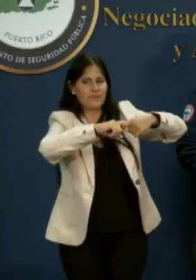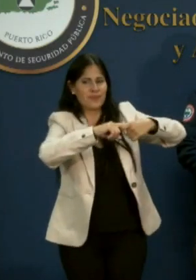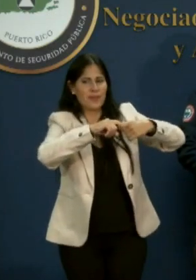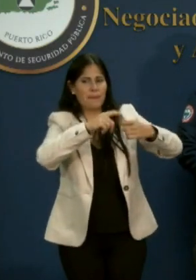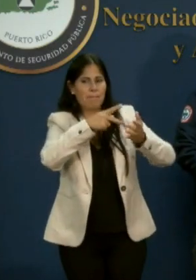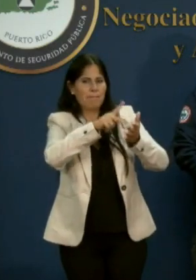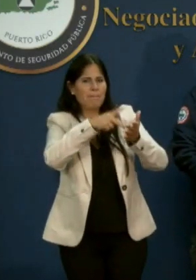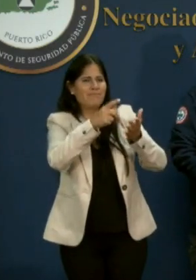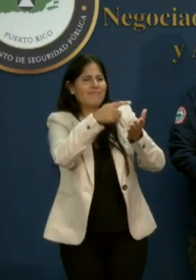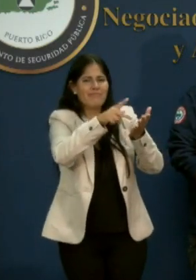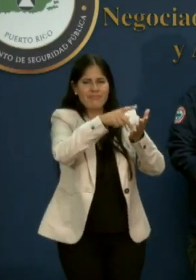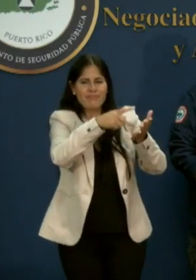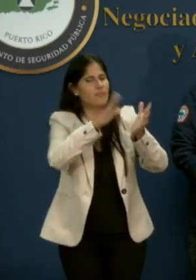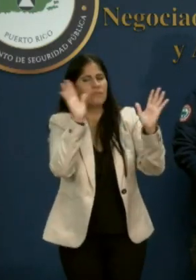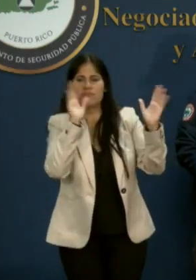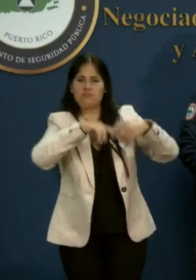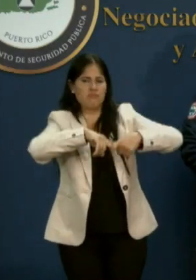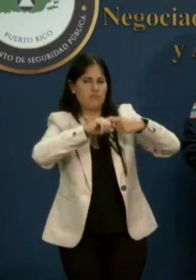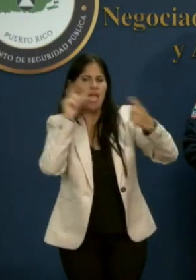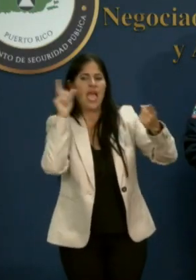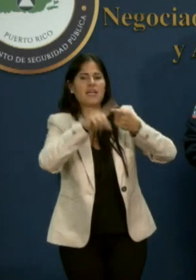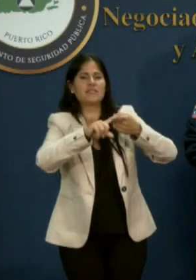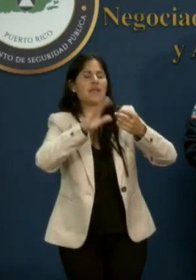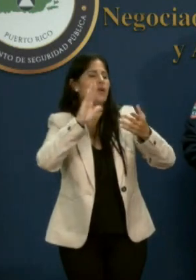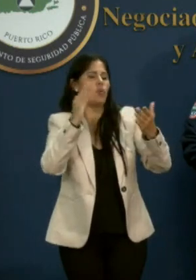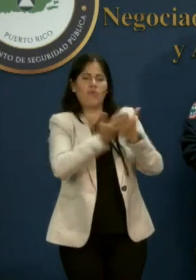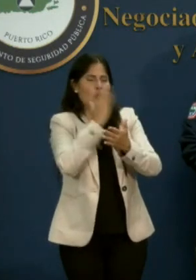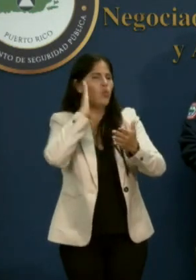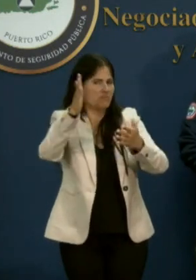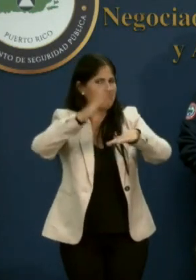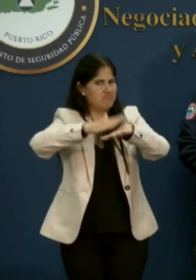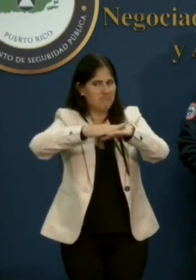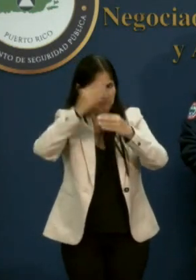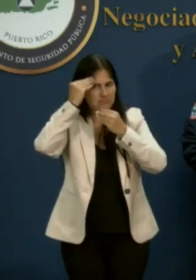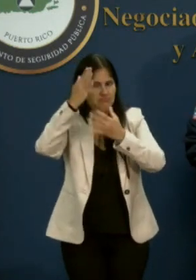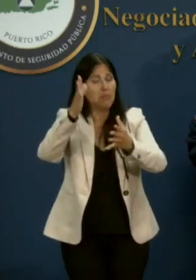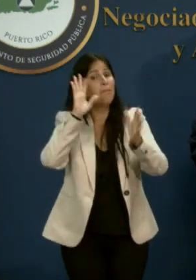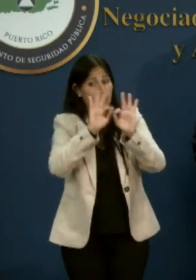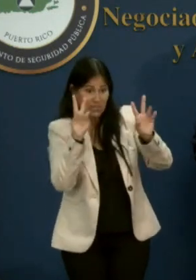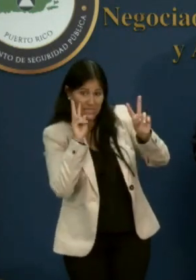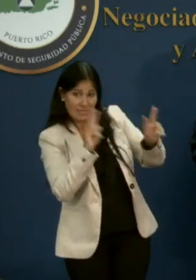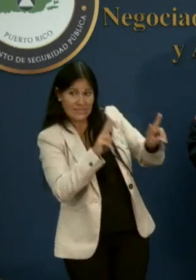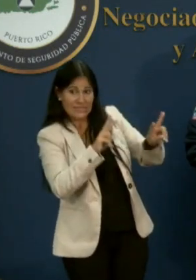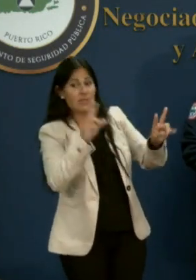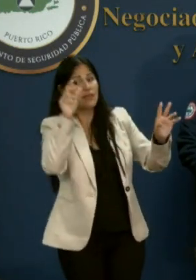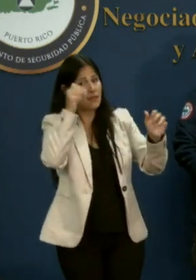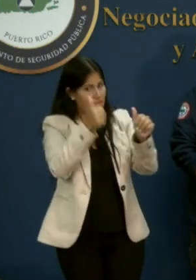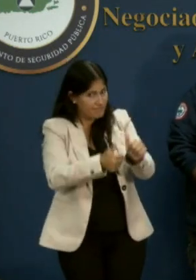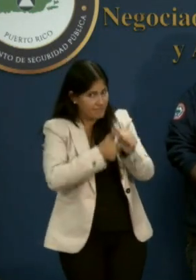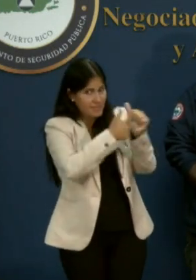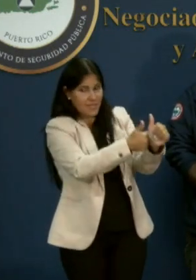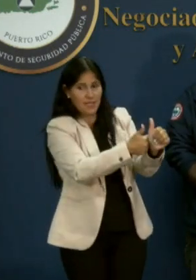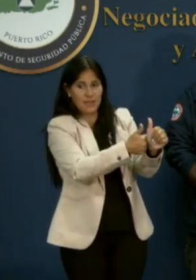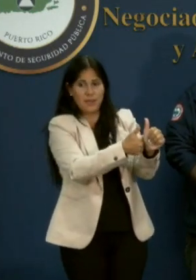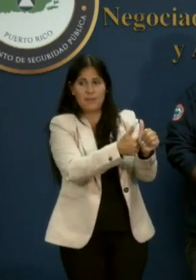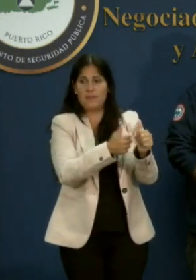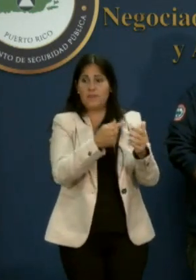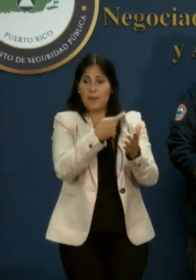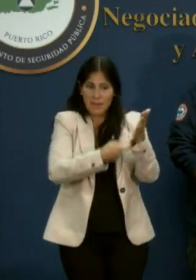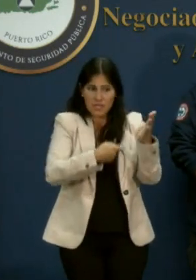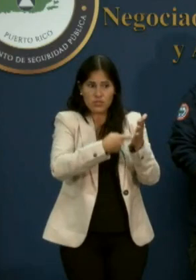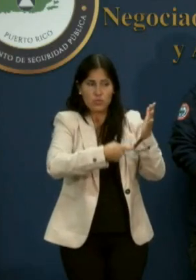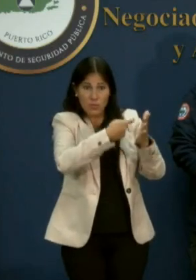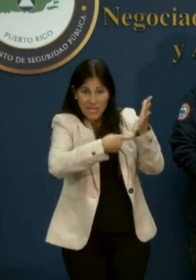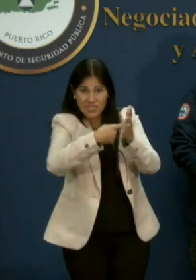hasta nuevo aviso y Daco continuará vigilante para que se cumpla con la misma. Recursos Naturales